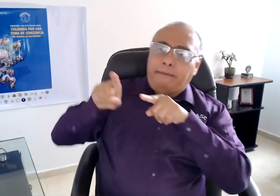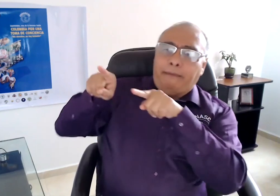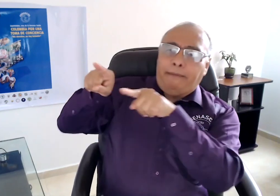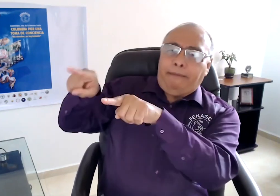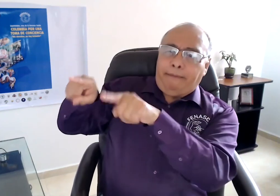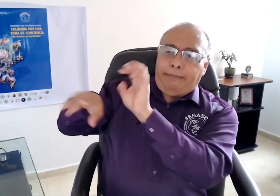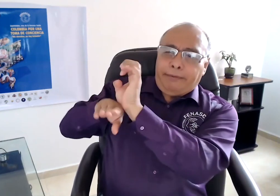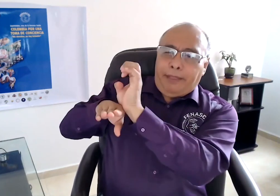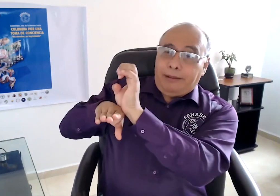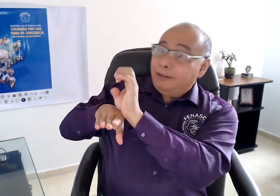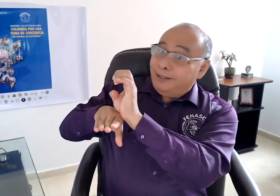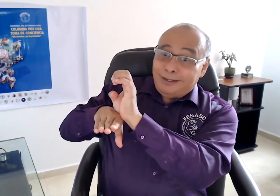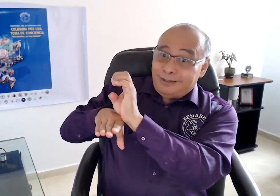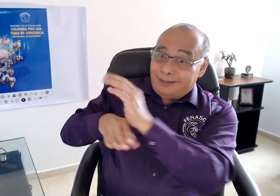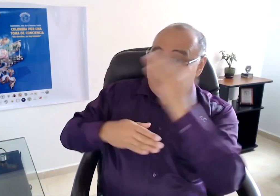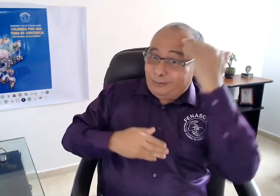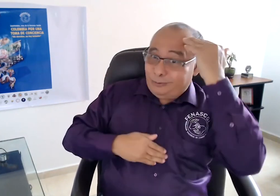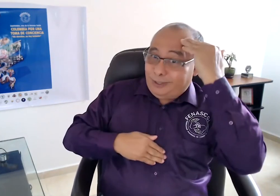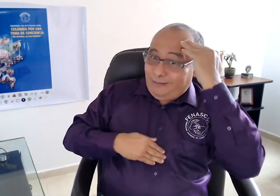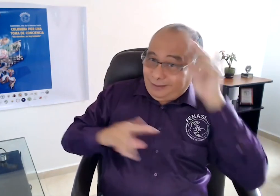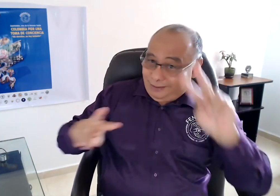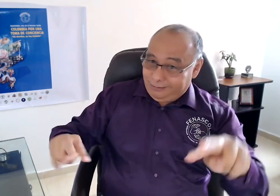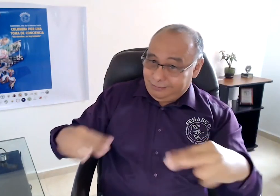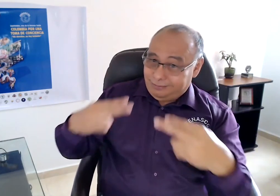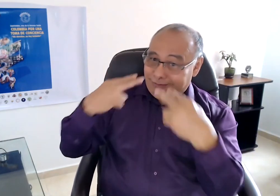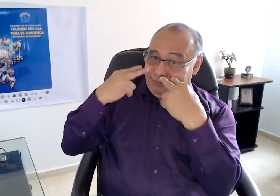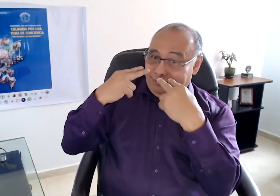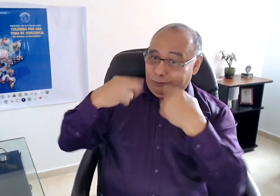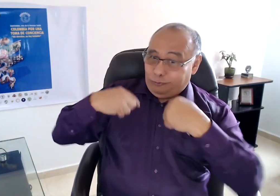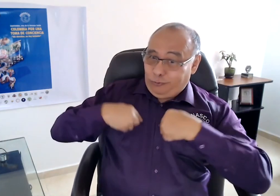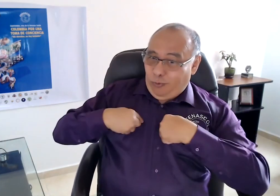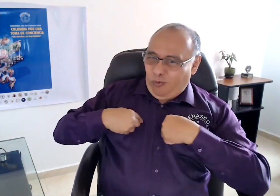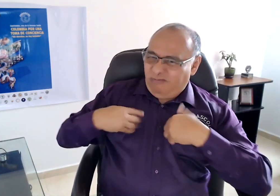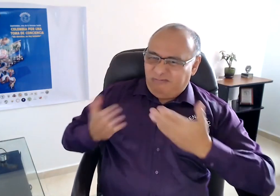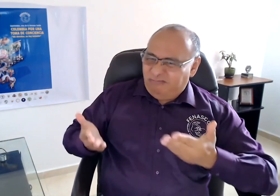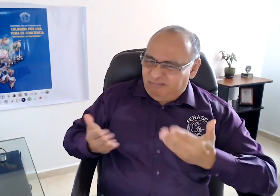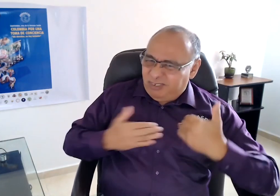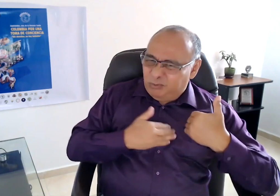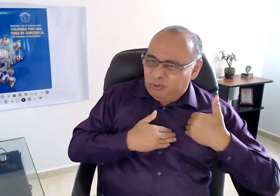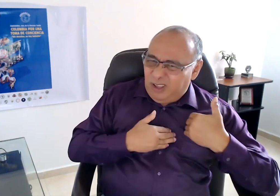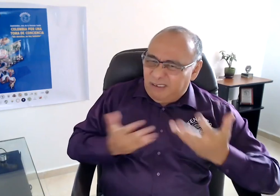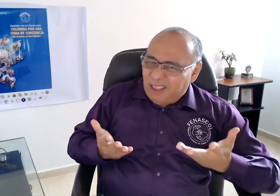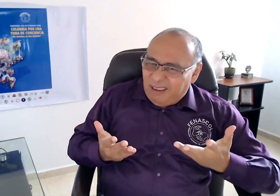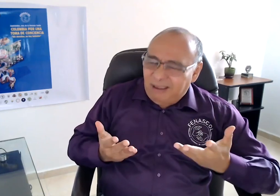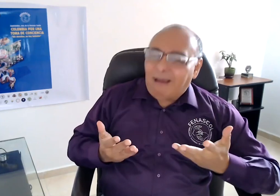Pensar y entender que no solo las entidades son responsables, sino uno mismo también tiene esta